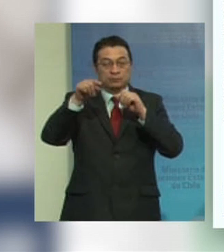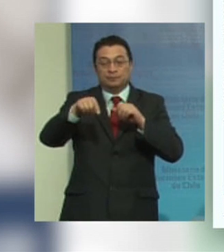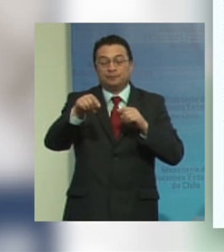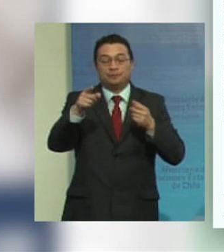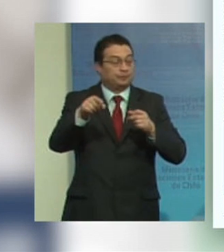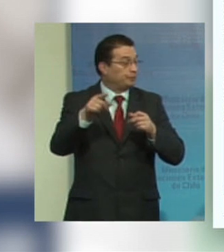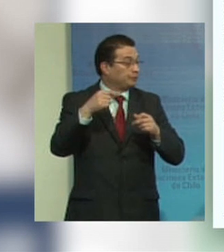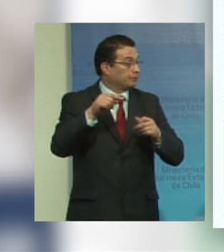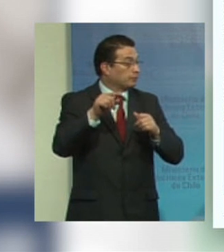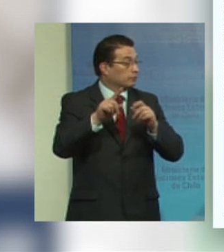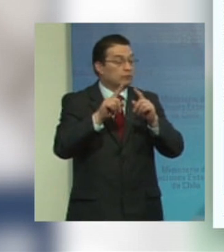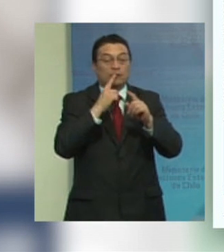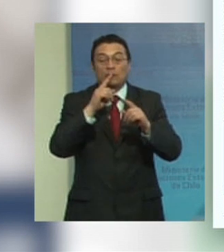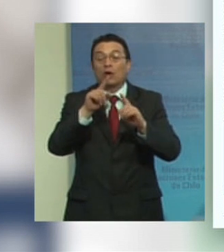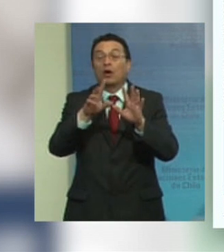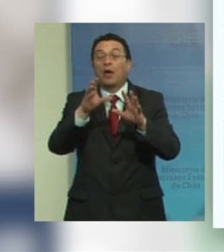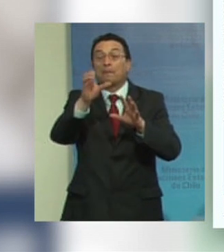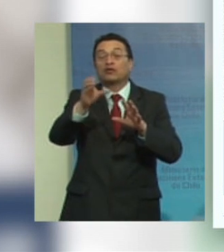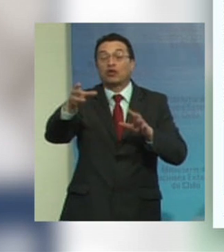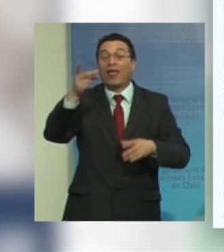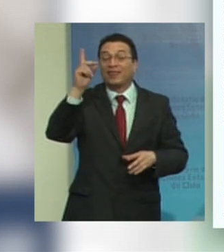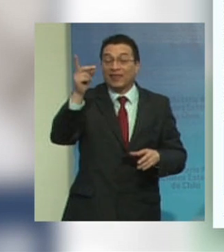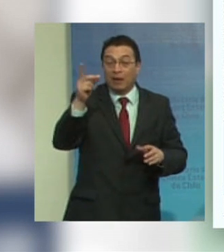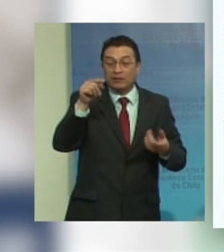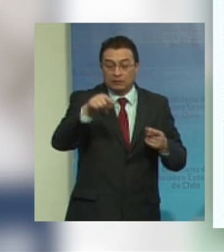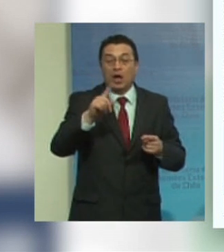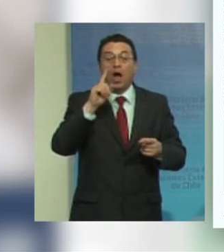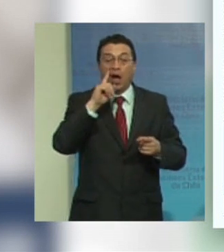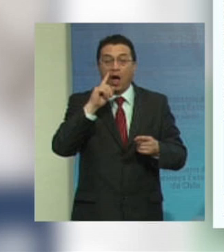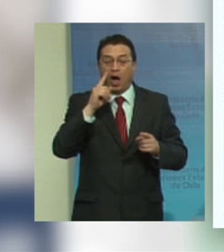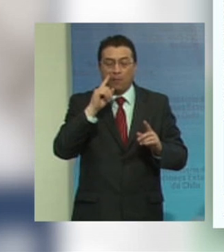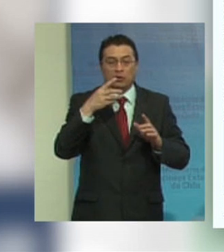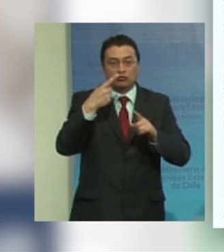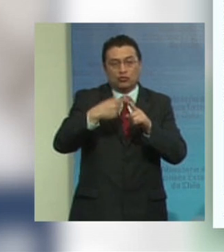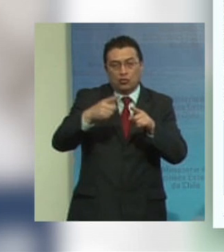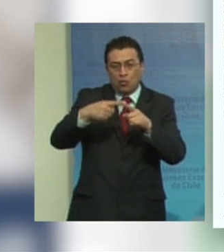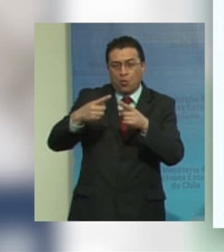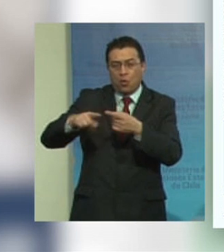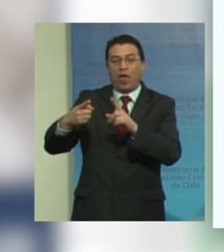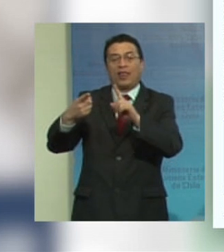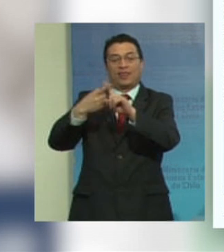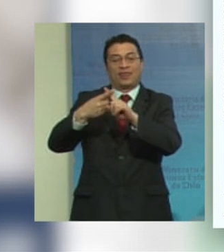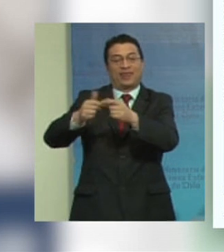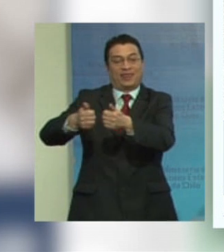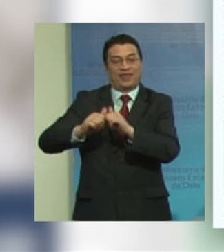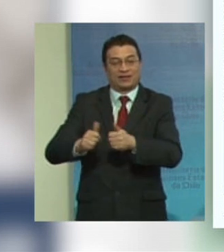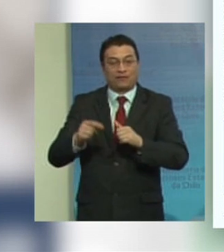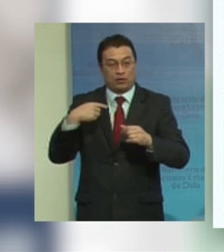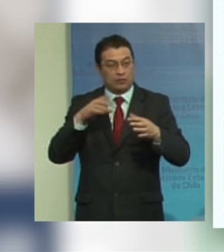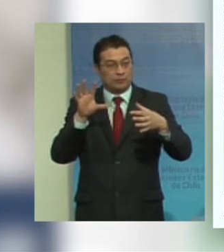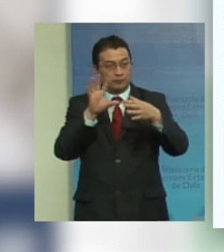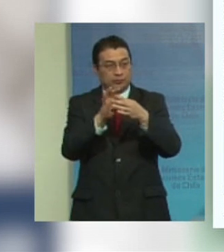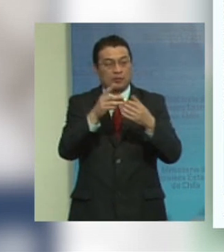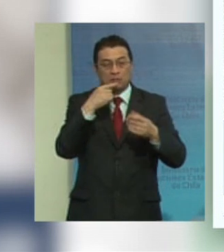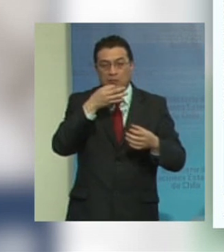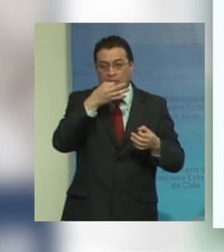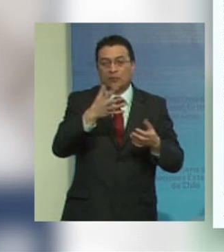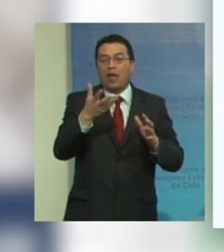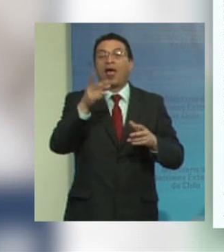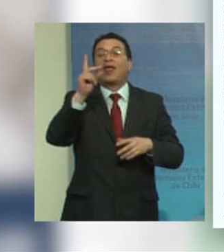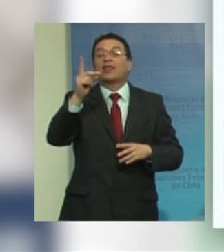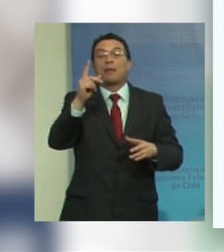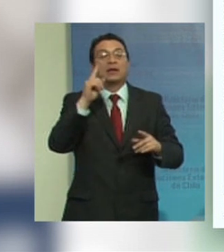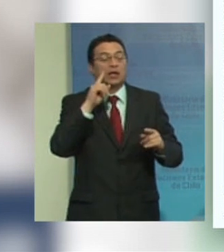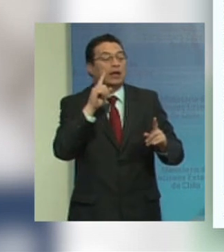la cuantificación de las personas con discapacidad presenta múltiples desafíos relacionados con la definición de discapacidad